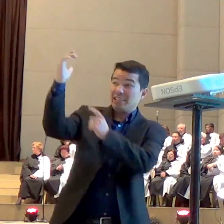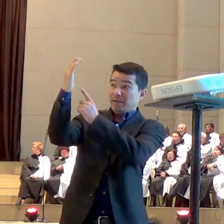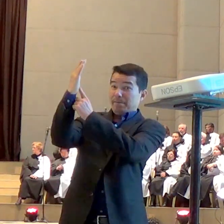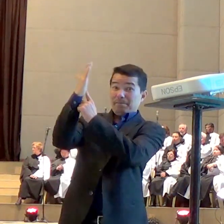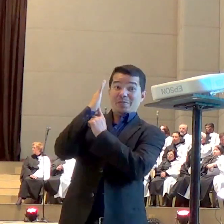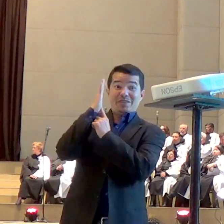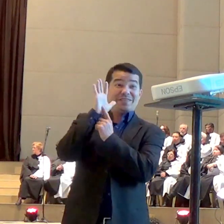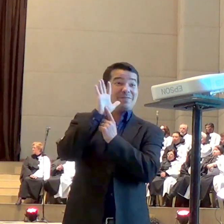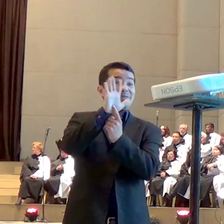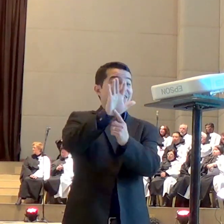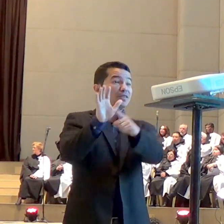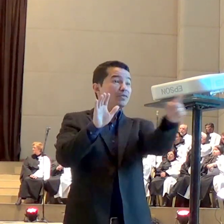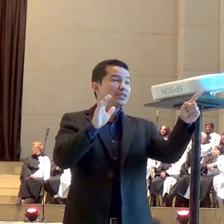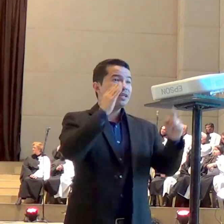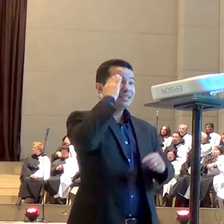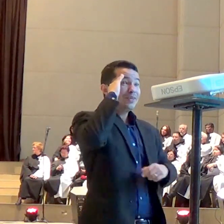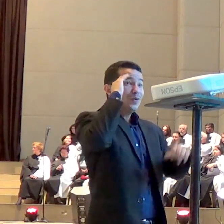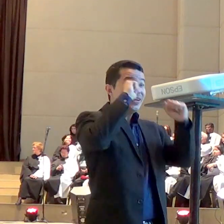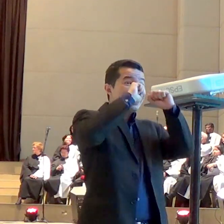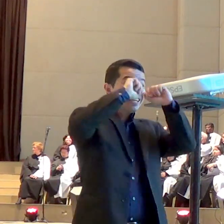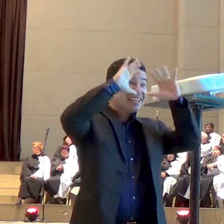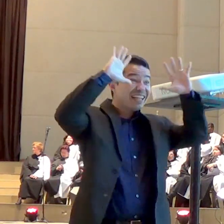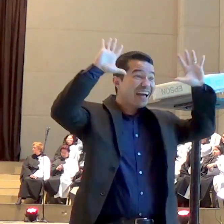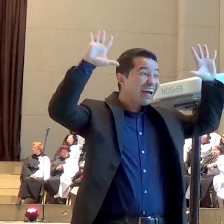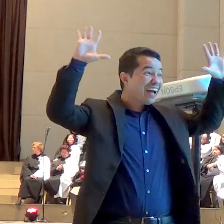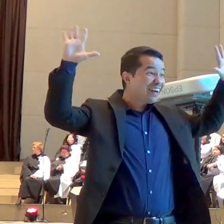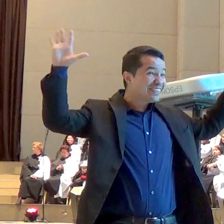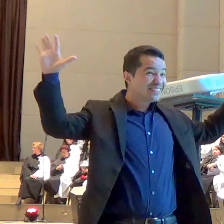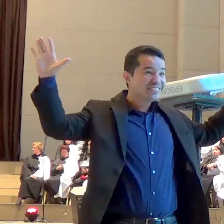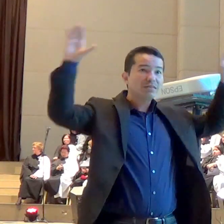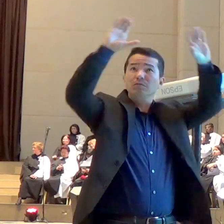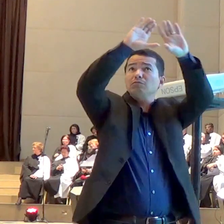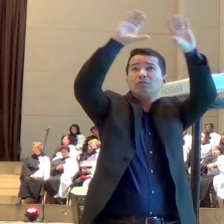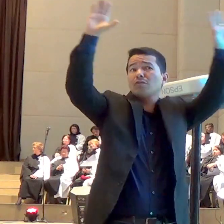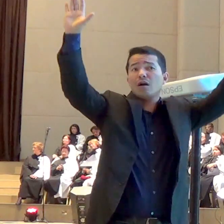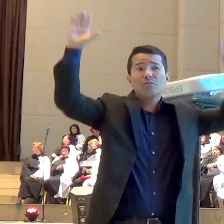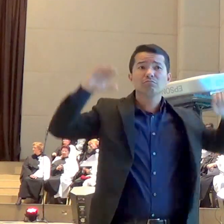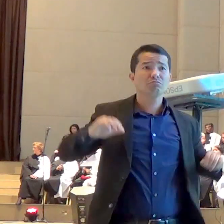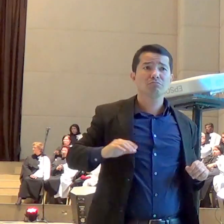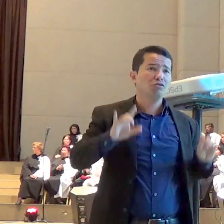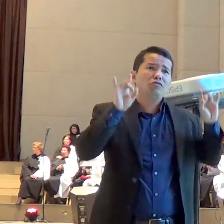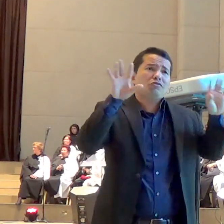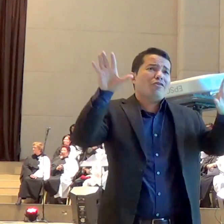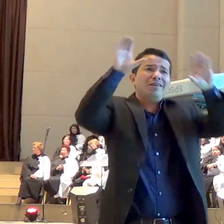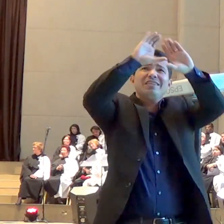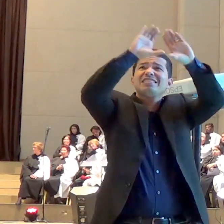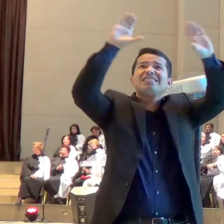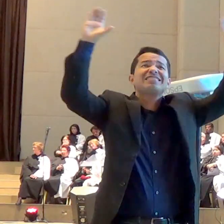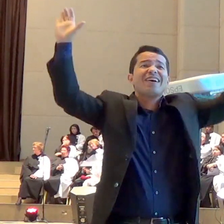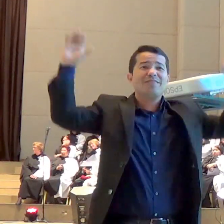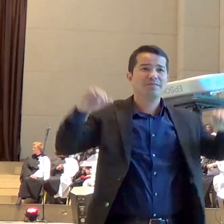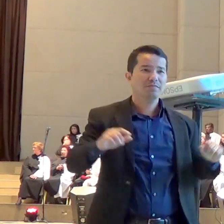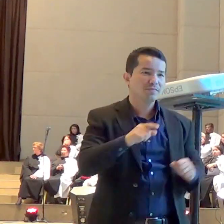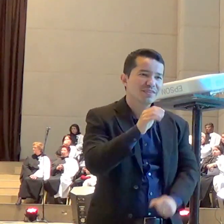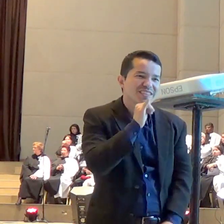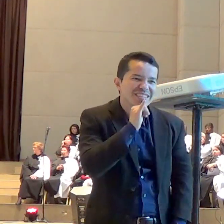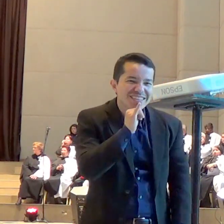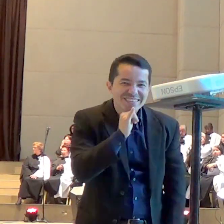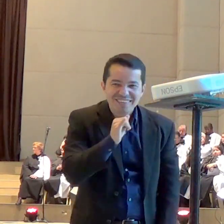tudo por exemplo uma das coisas interessantes é a batalha espiritual a Bíblia vai falar por exemplo em Daniel capítulo 10